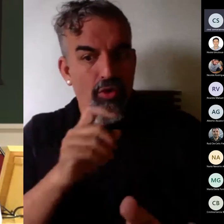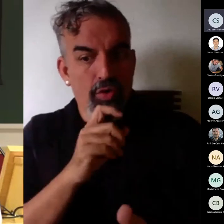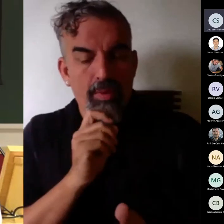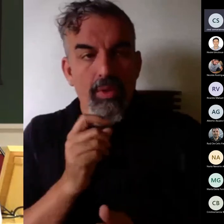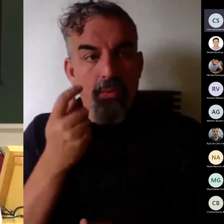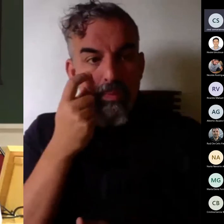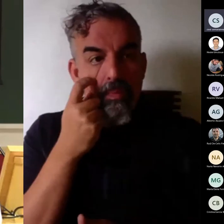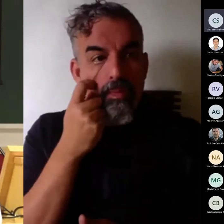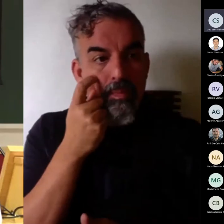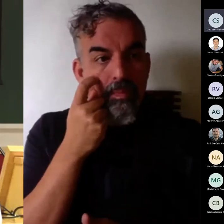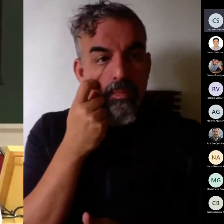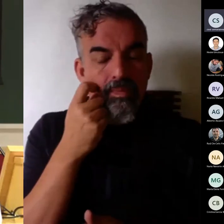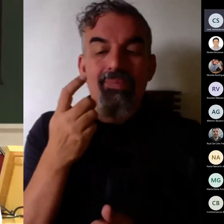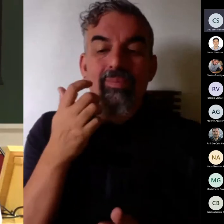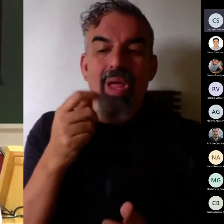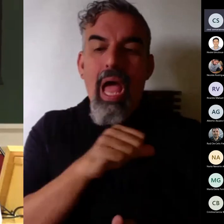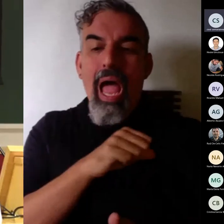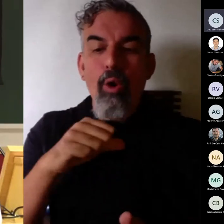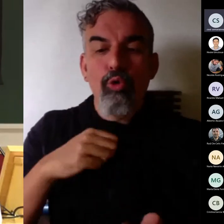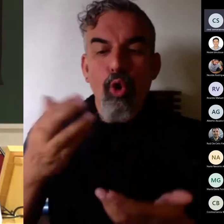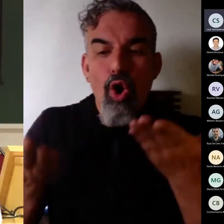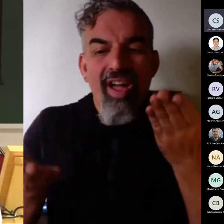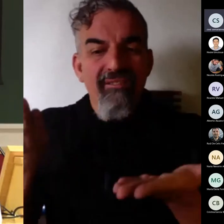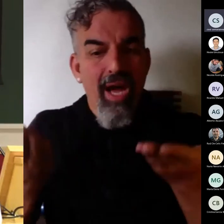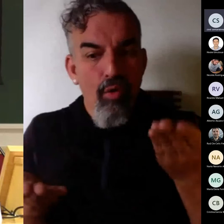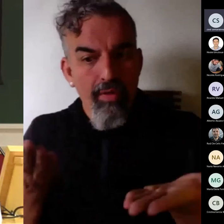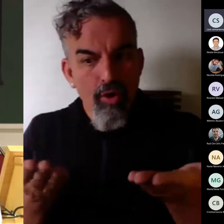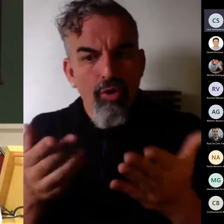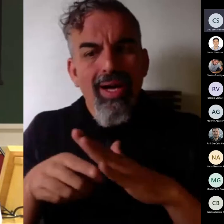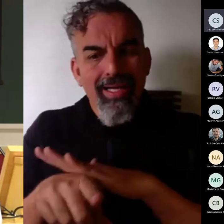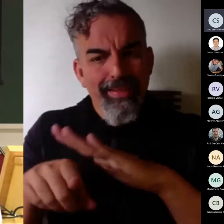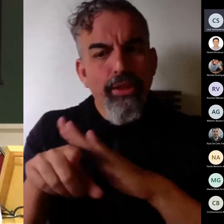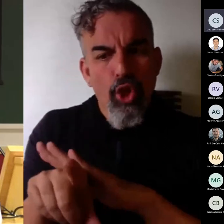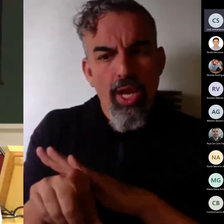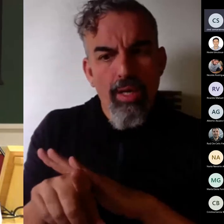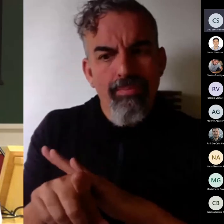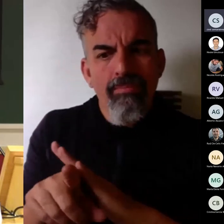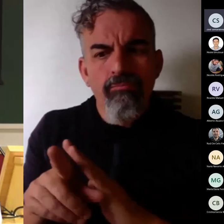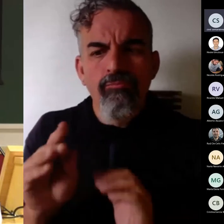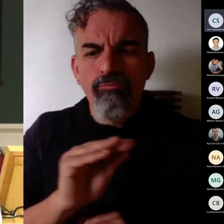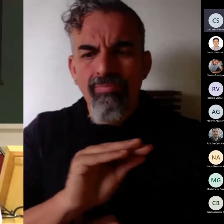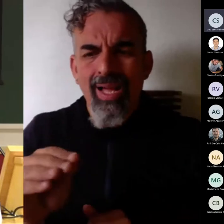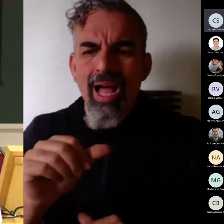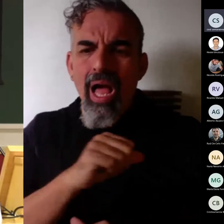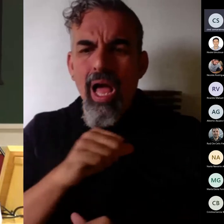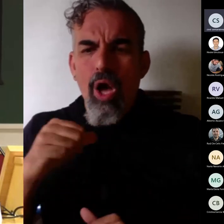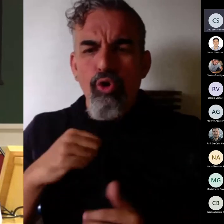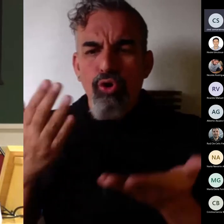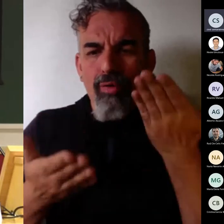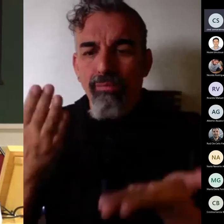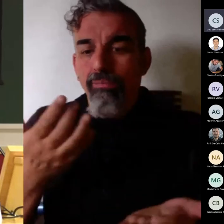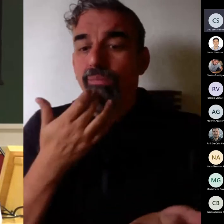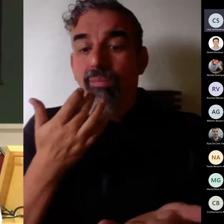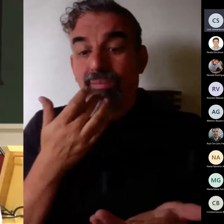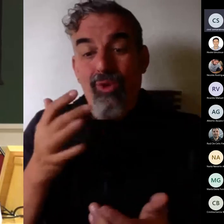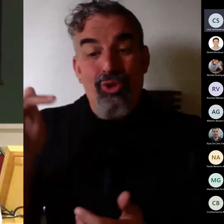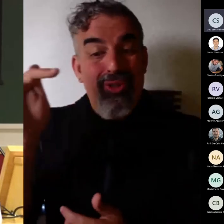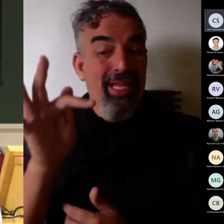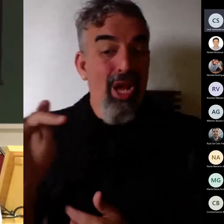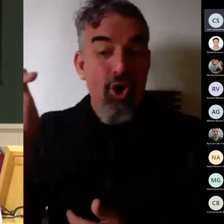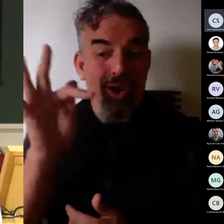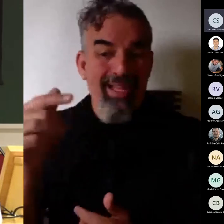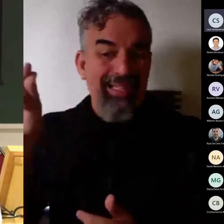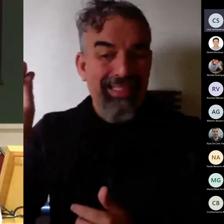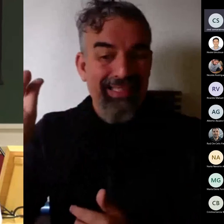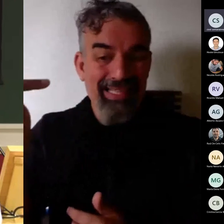cuestionarios de auto evaluación los cuestionarios de auto evaluación son ejercicios teóricos tipo test